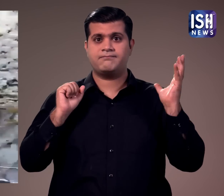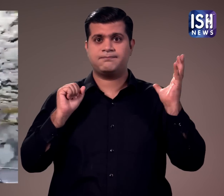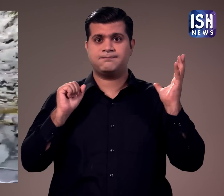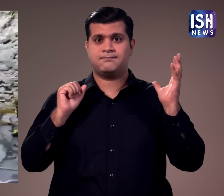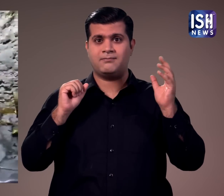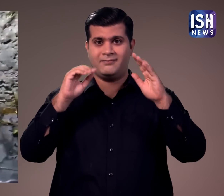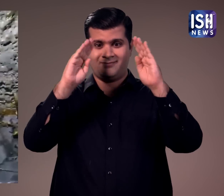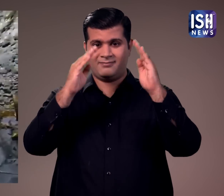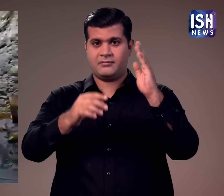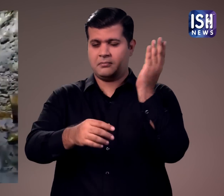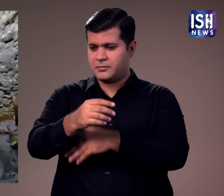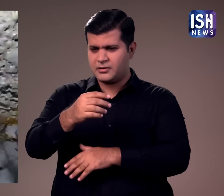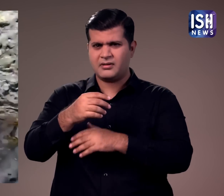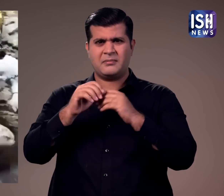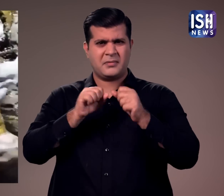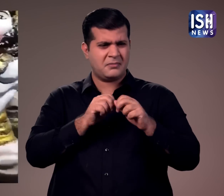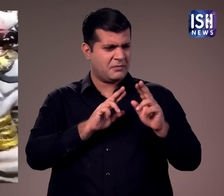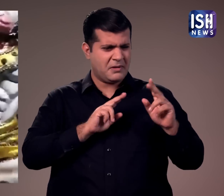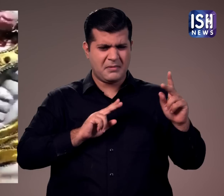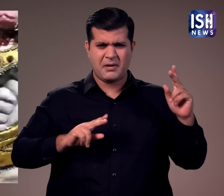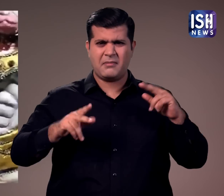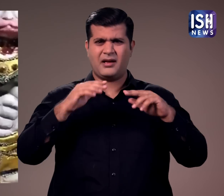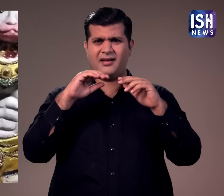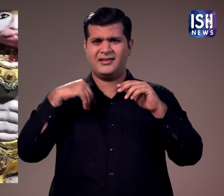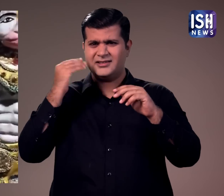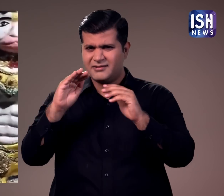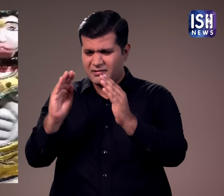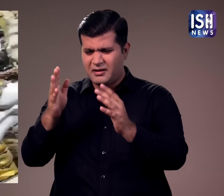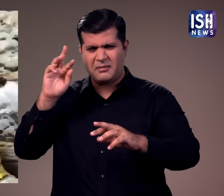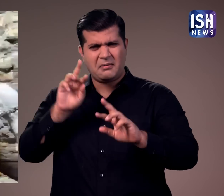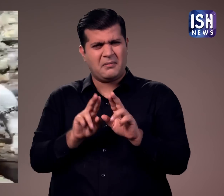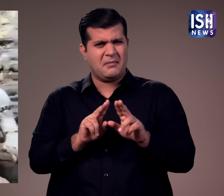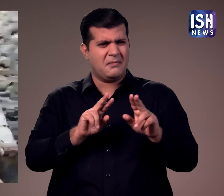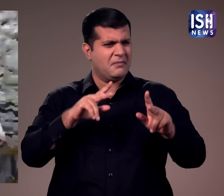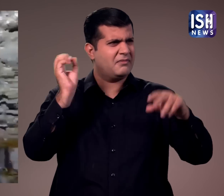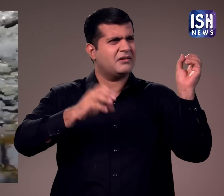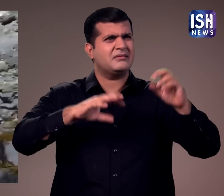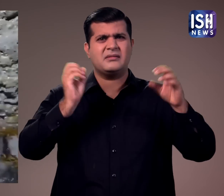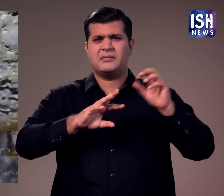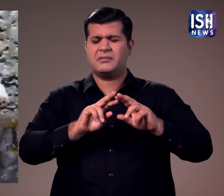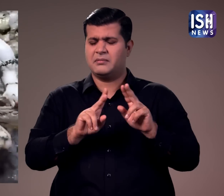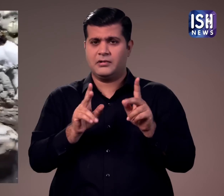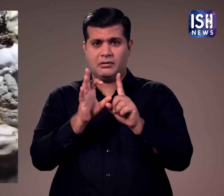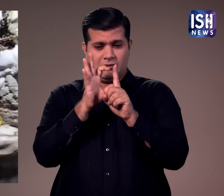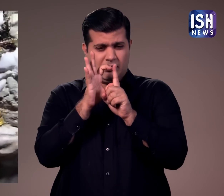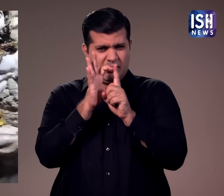मूर्तियों को तोड़ा गया और मंदिर में भी तोड़फोड की गई।